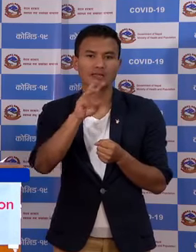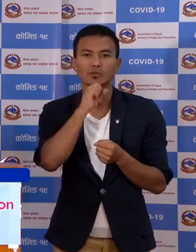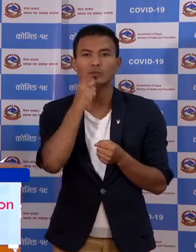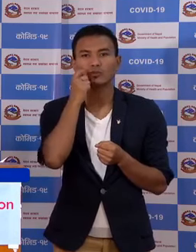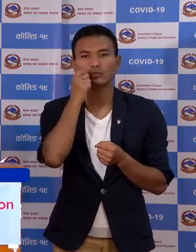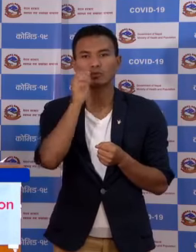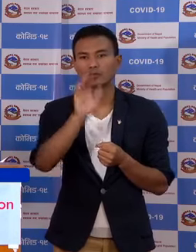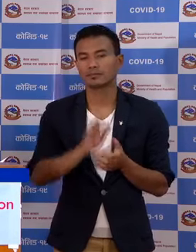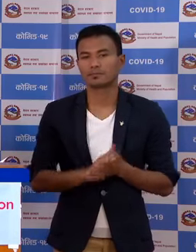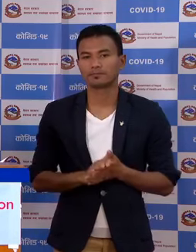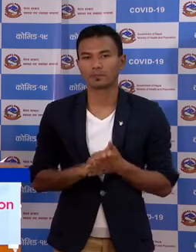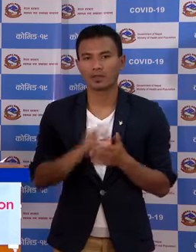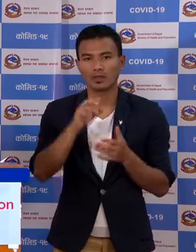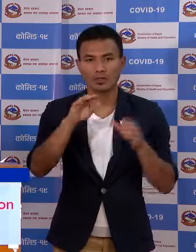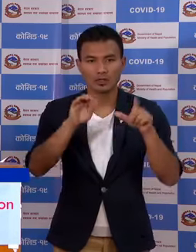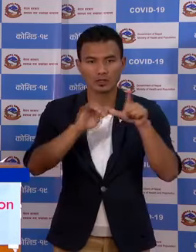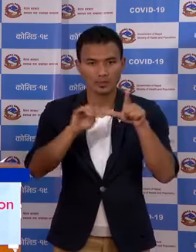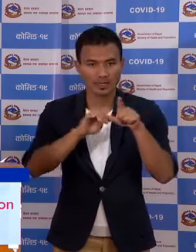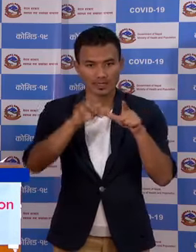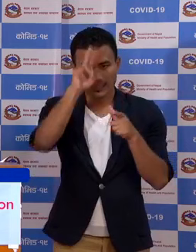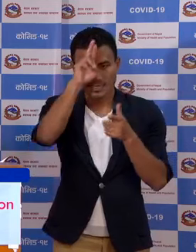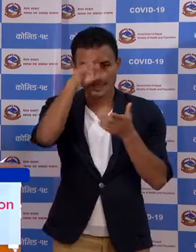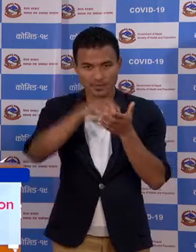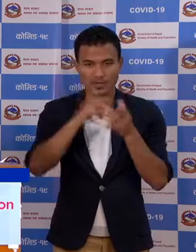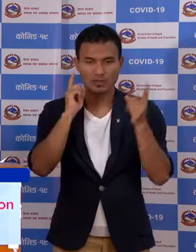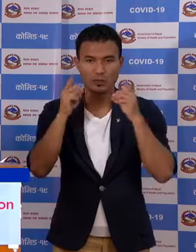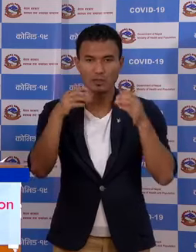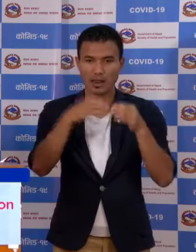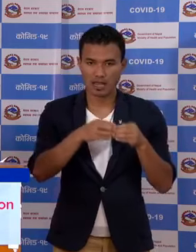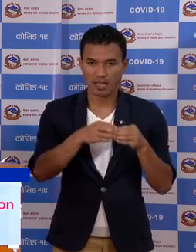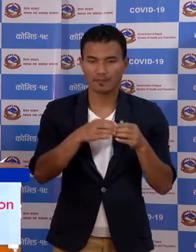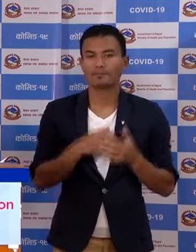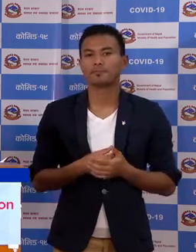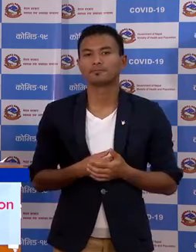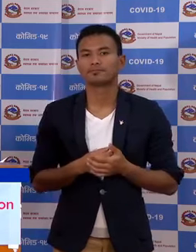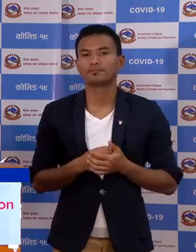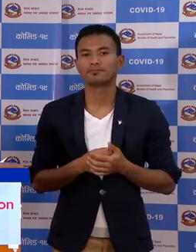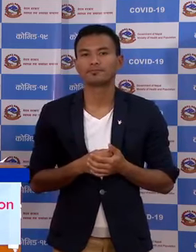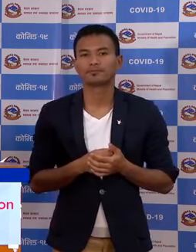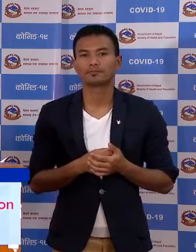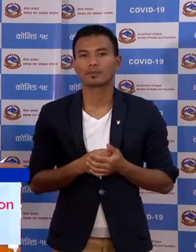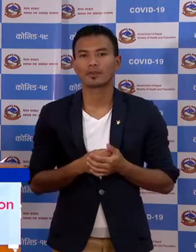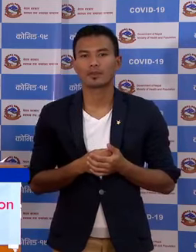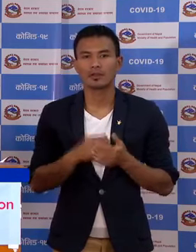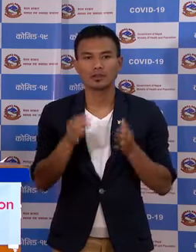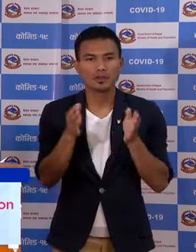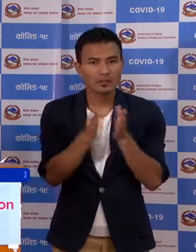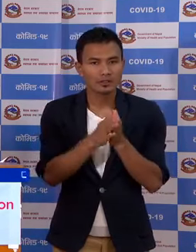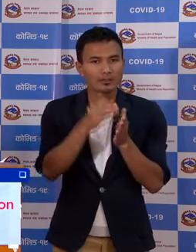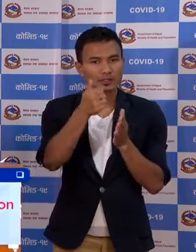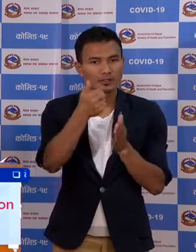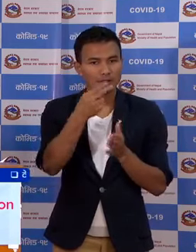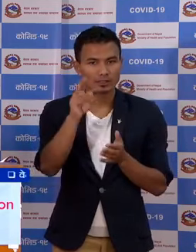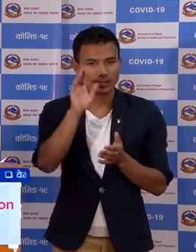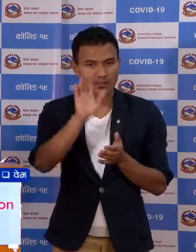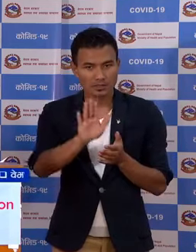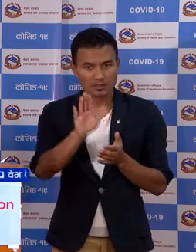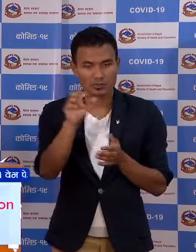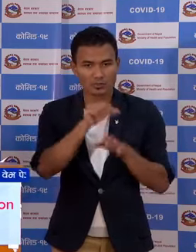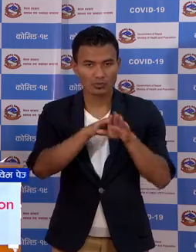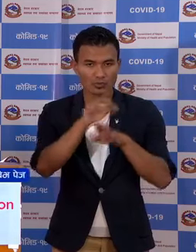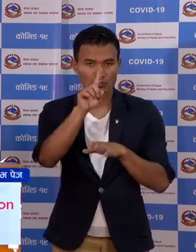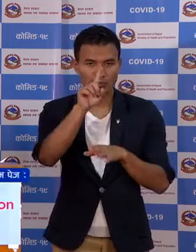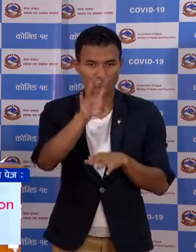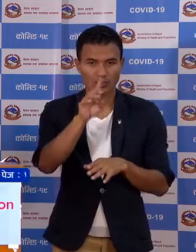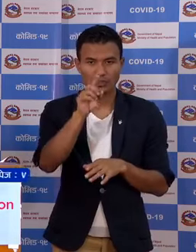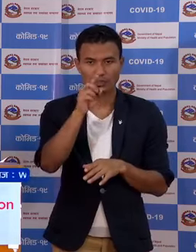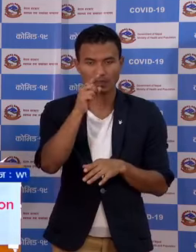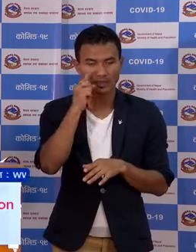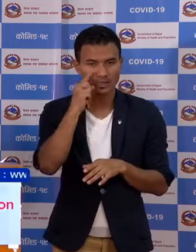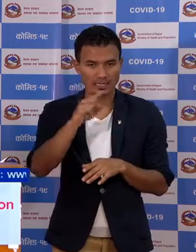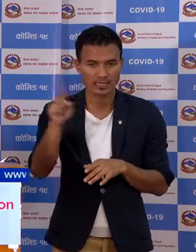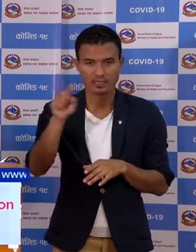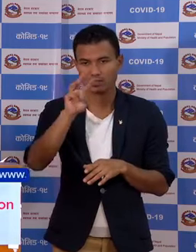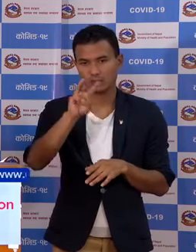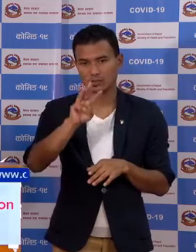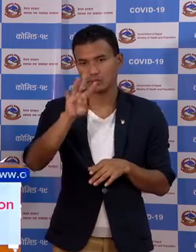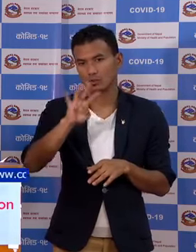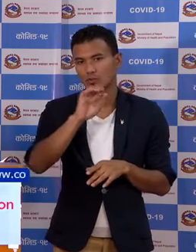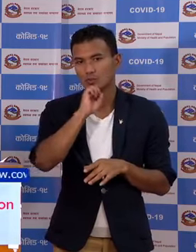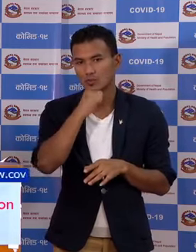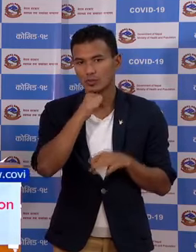तेस्